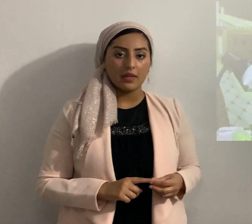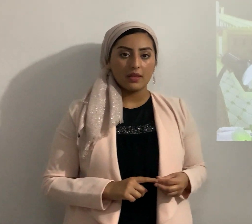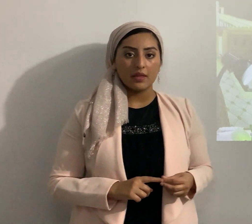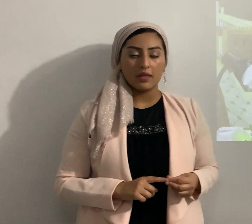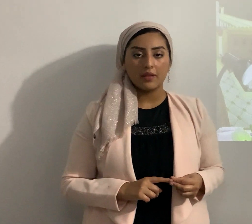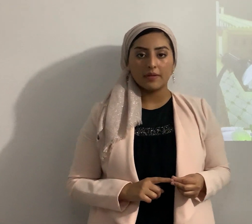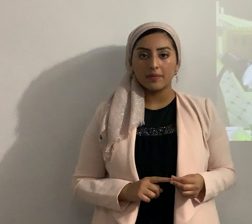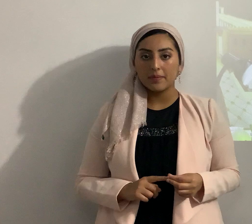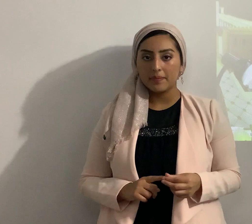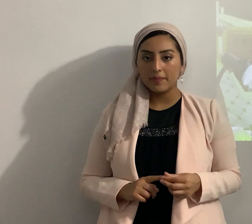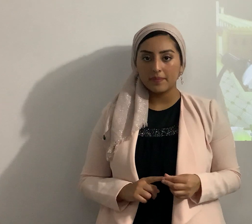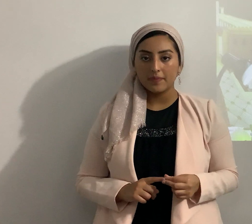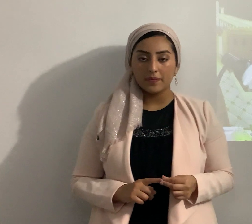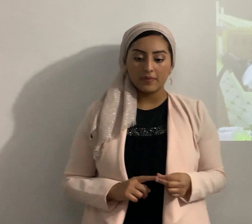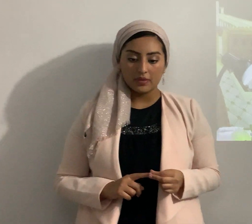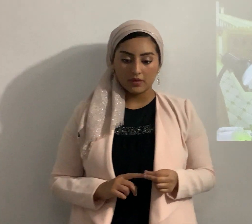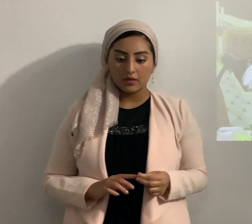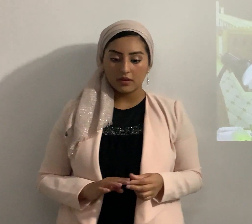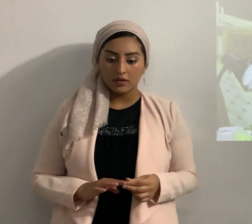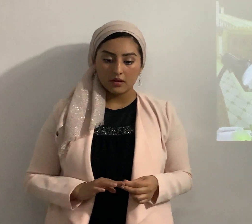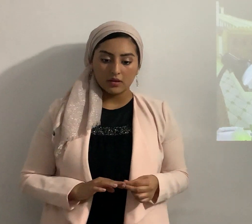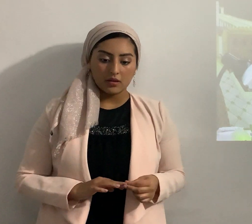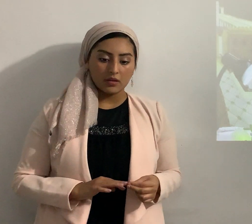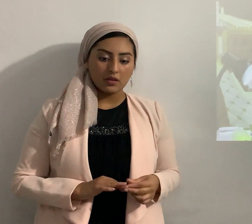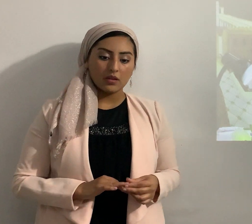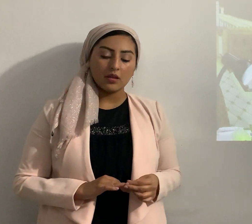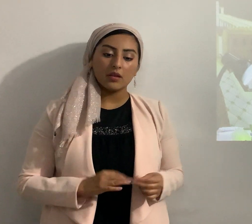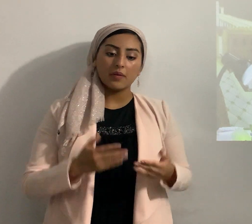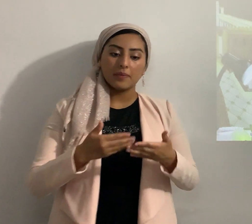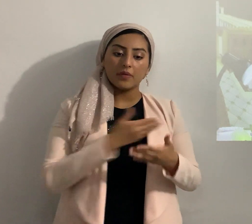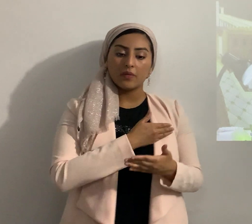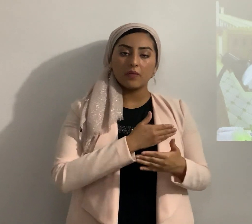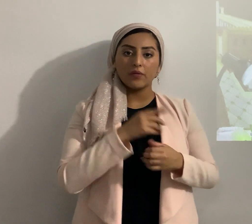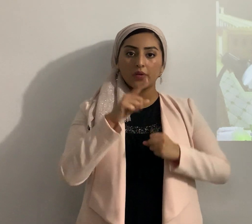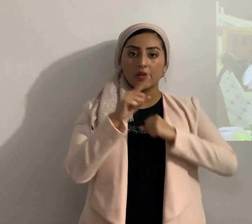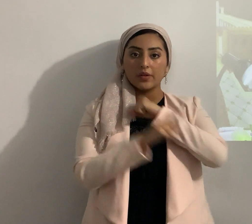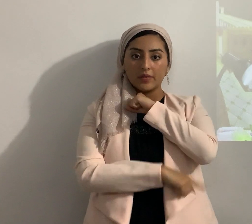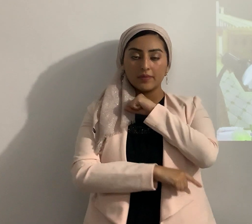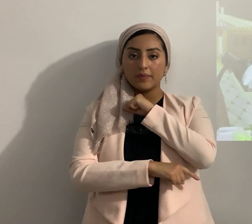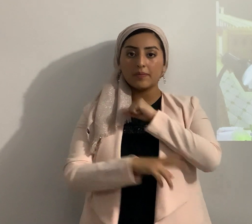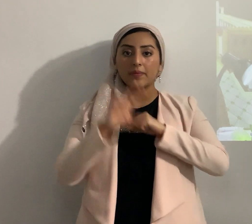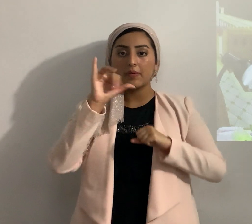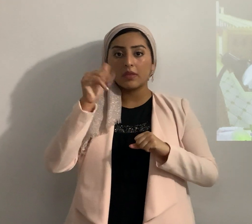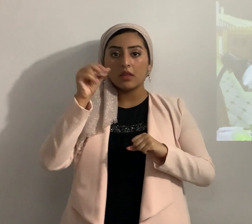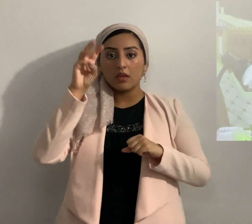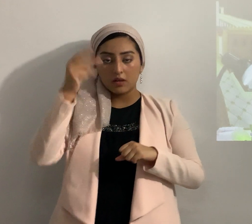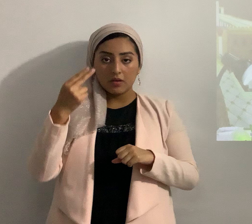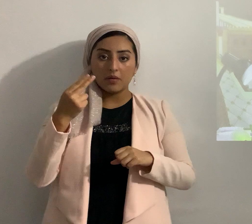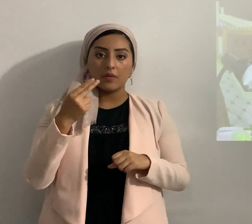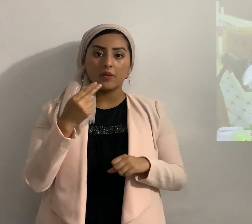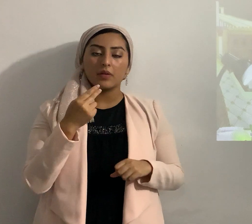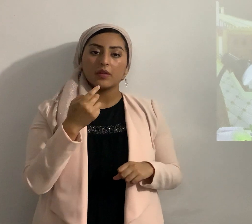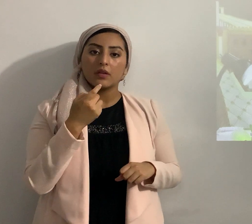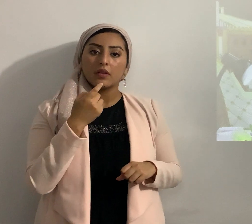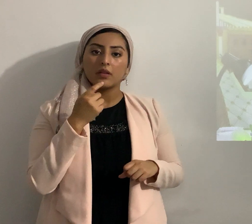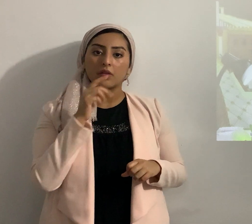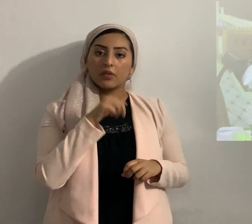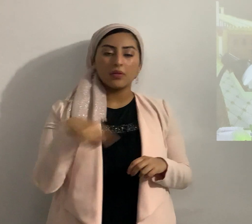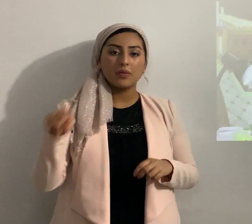entonces a ver antes de castigarlos Yahweh confirmó que esa gente seguía